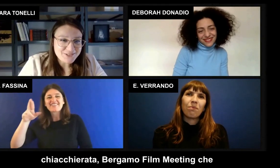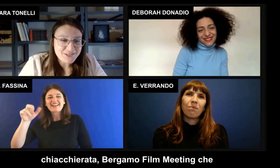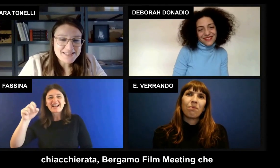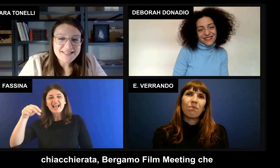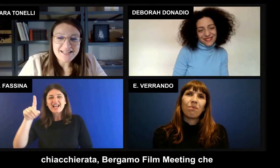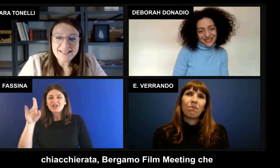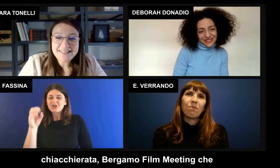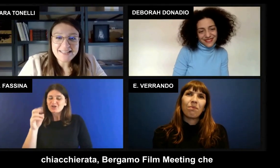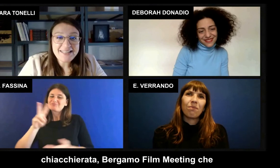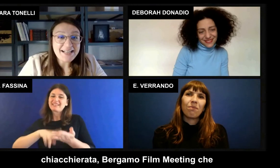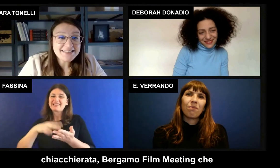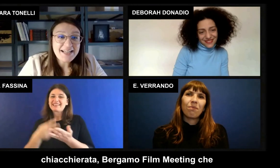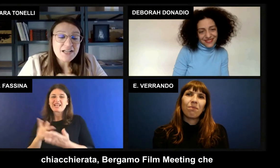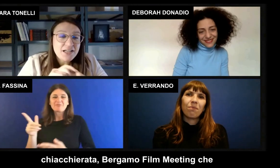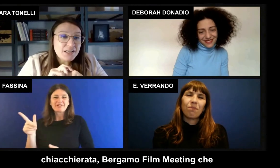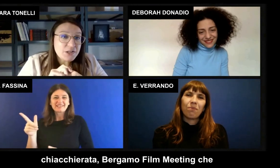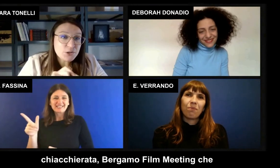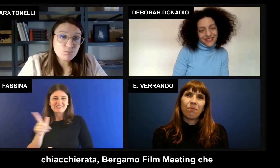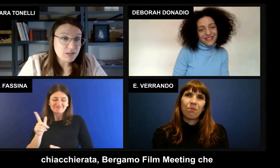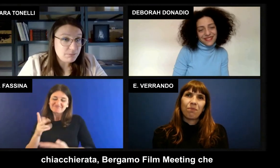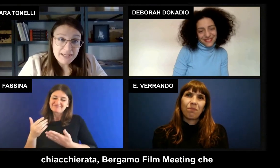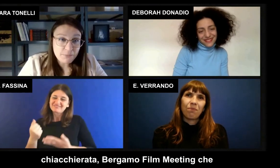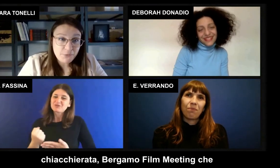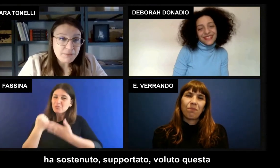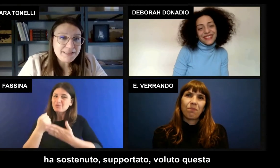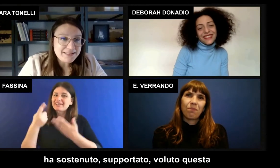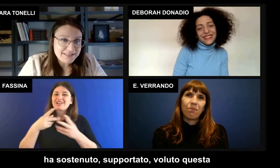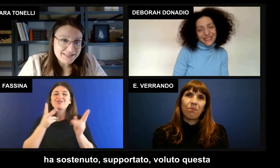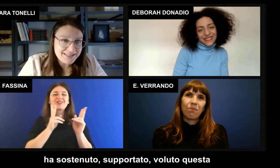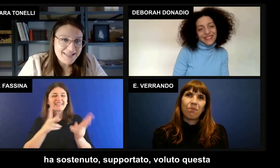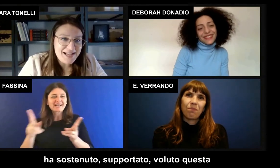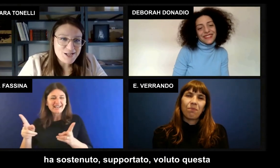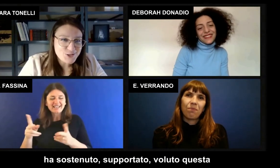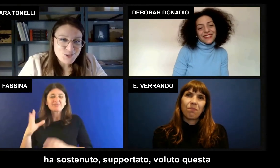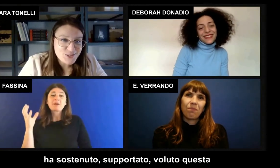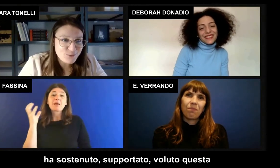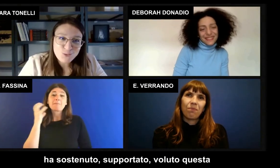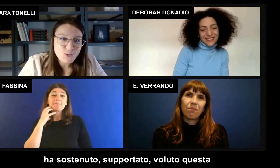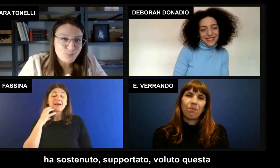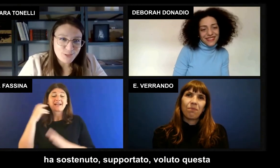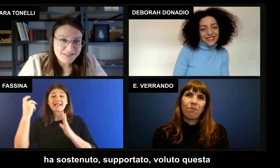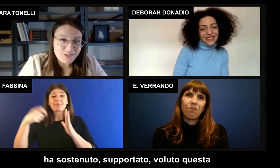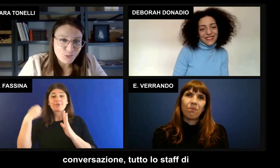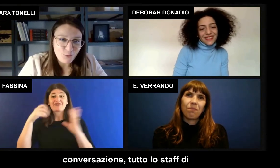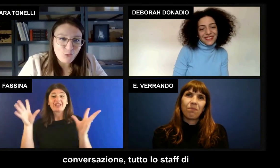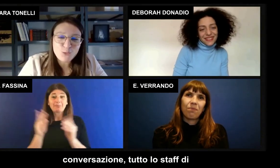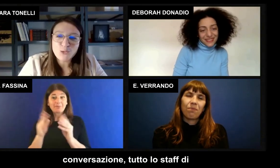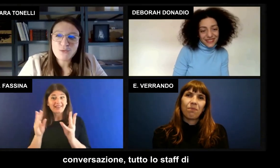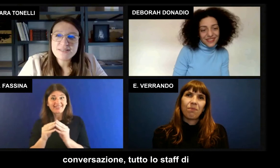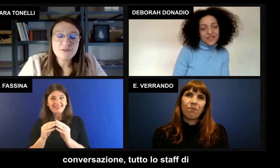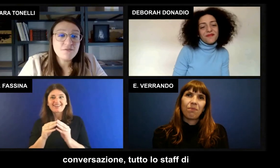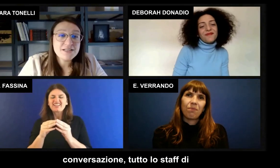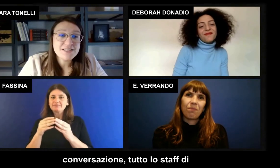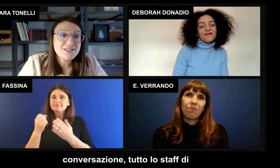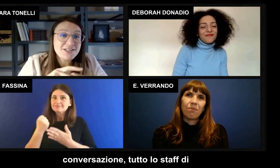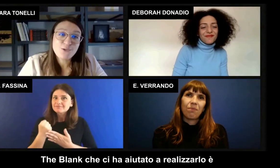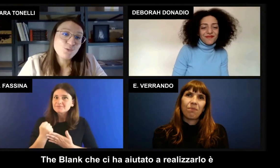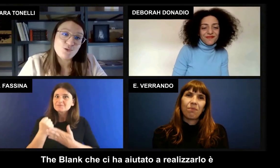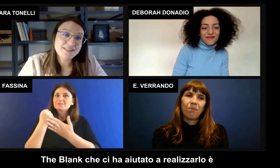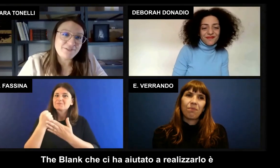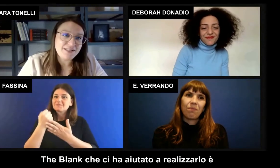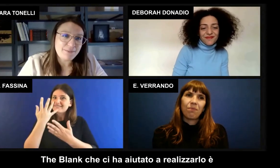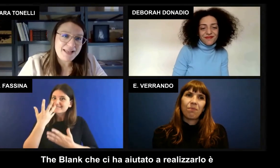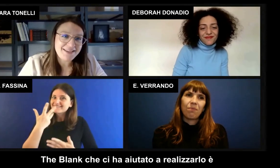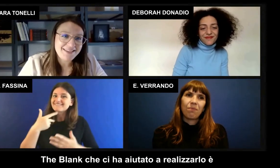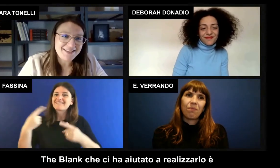supportato in questa chiacchierata Bergamo Film Meeting che ha sostenuto supportato voluto questa conversazione